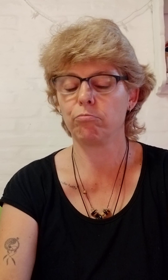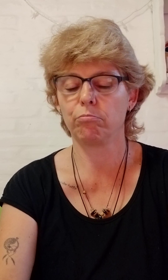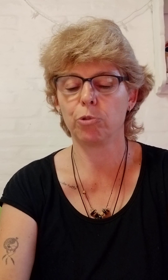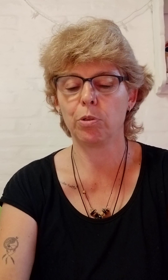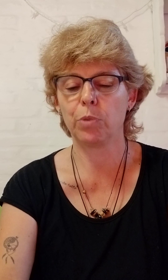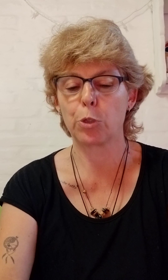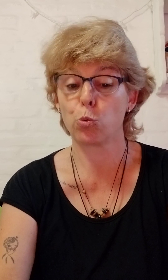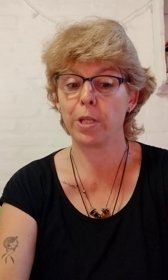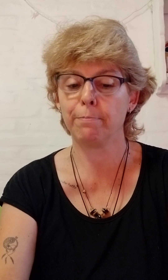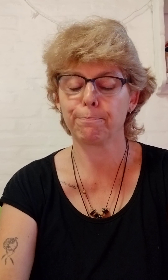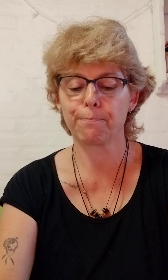una ayuda.